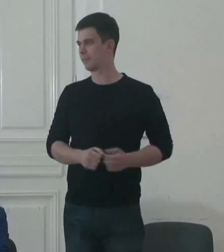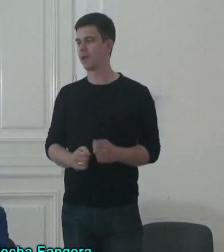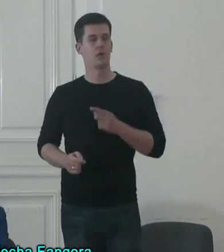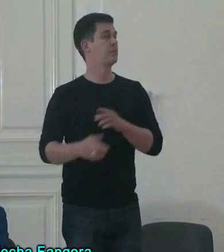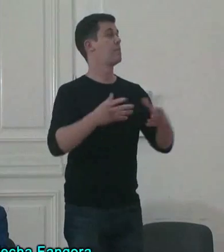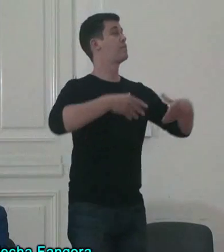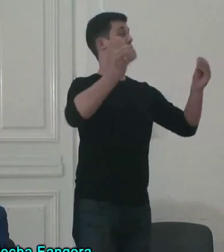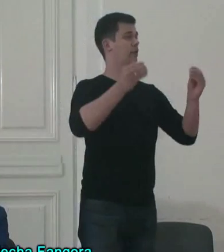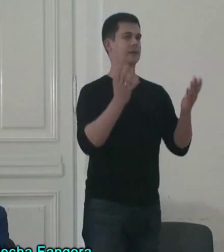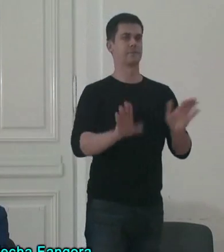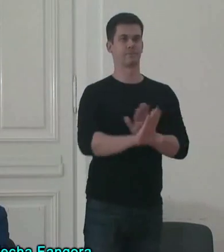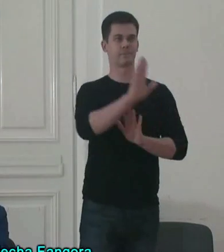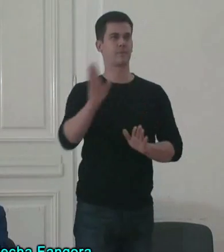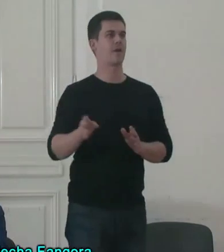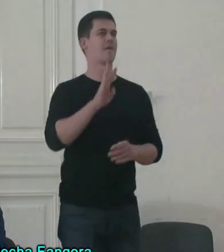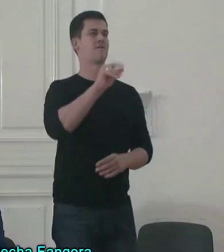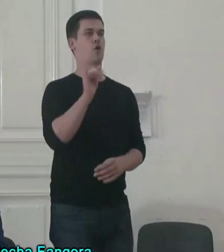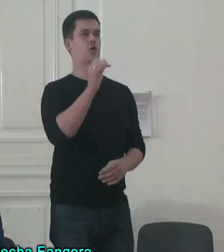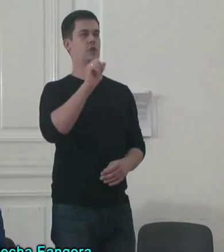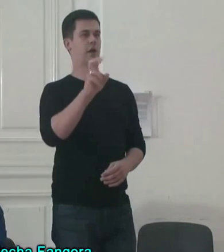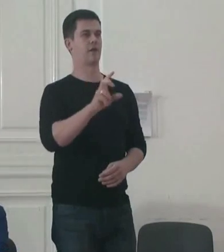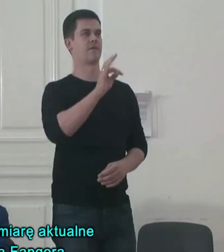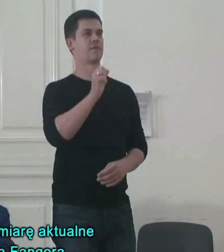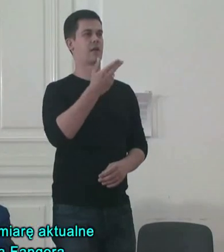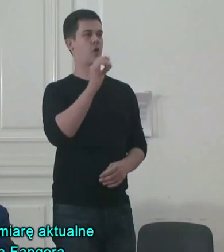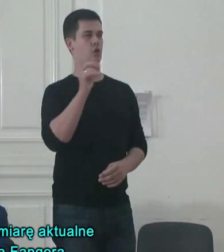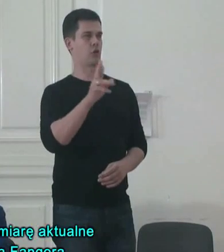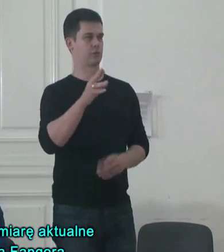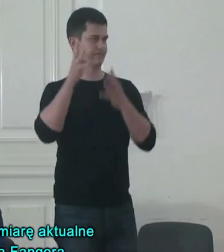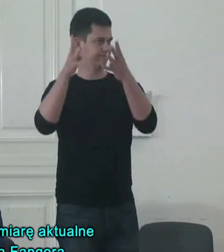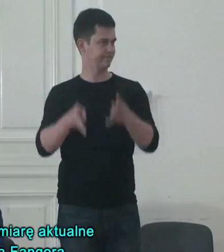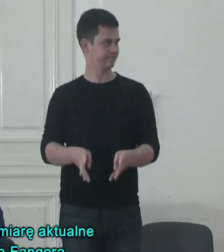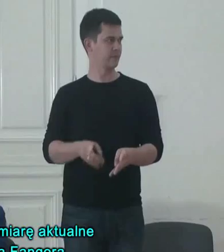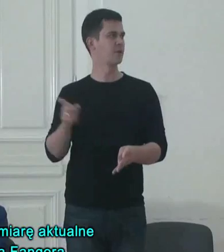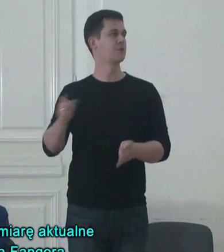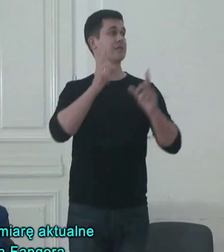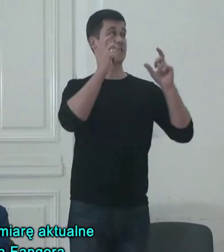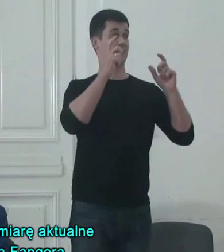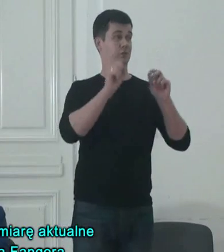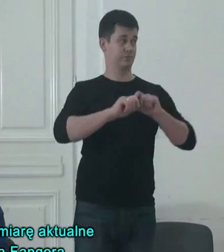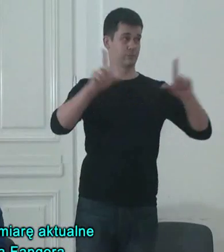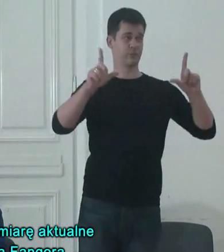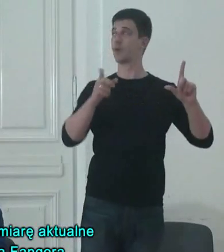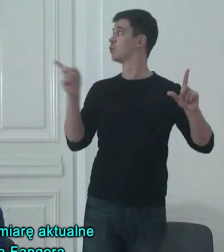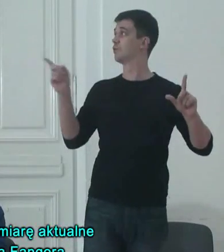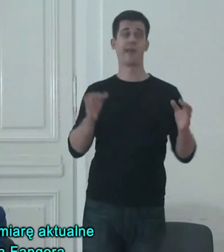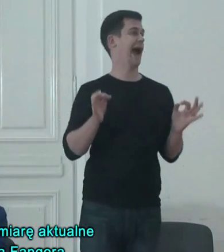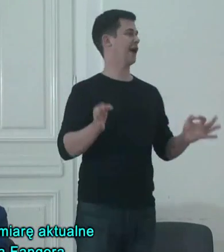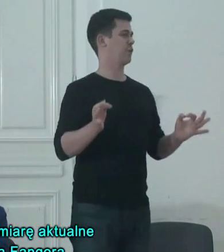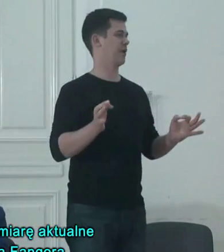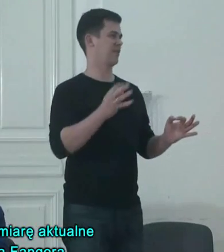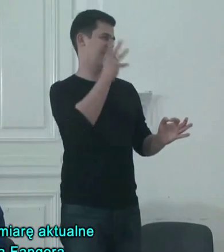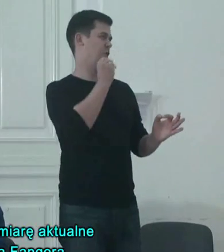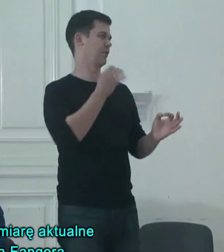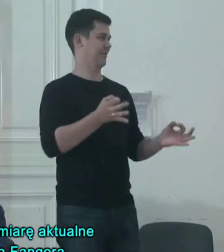wyprezentować Wojciecha Fangora. Wyczytam teraz zdjęcie takie w miarę aktualne